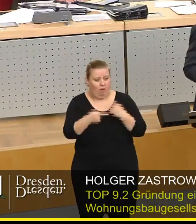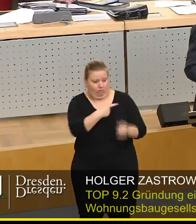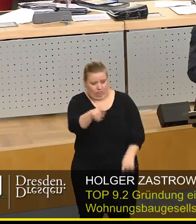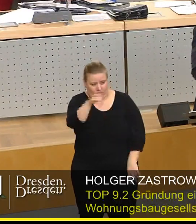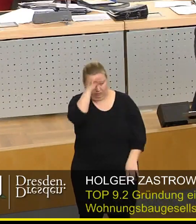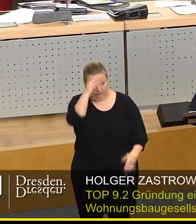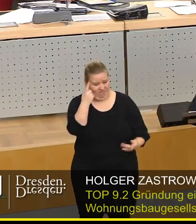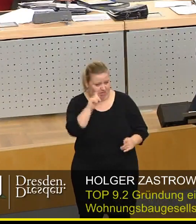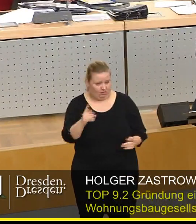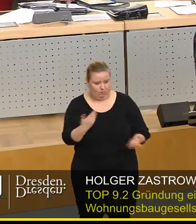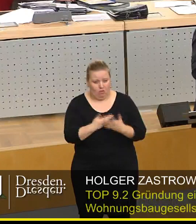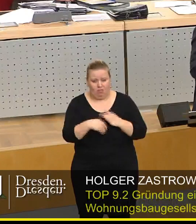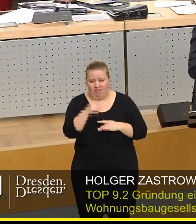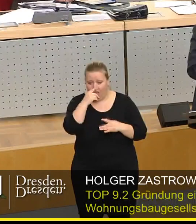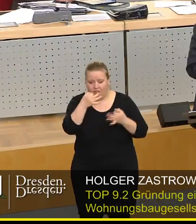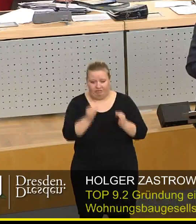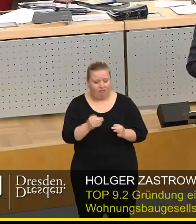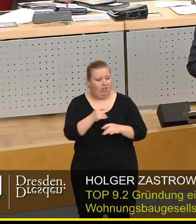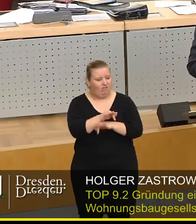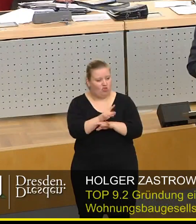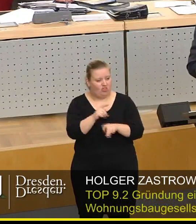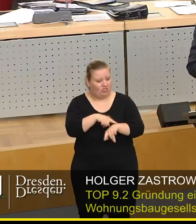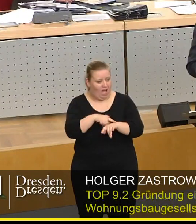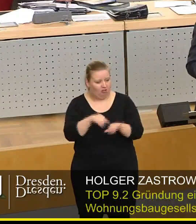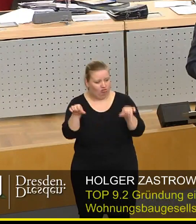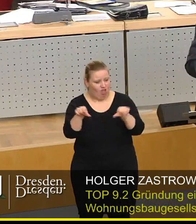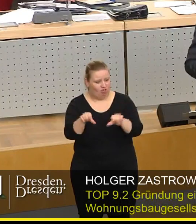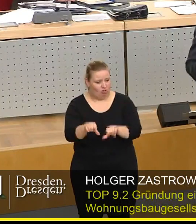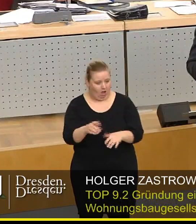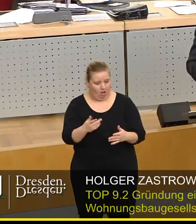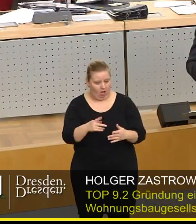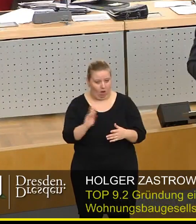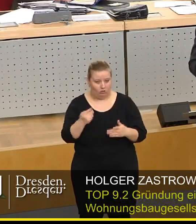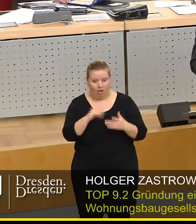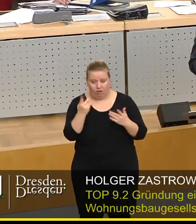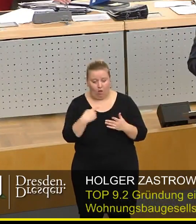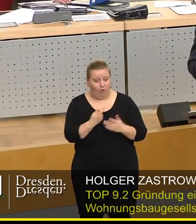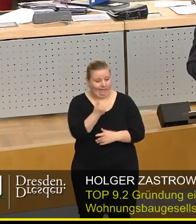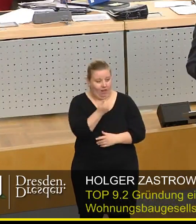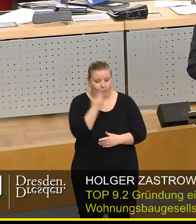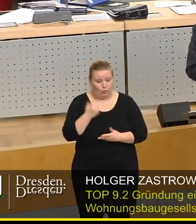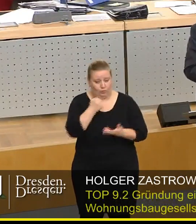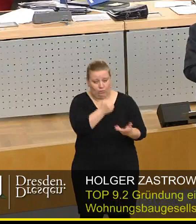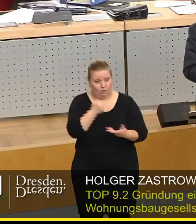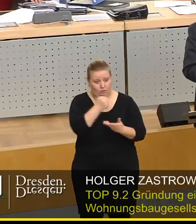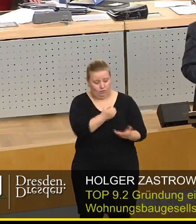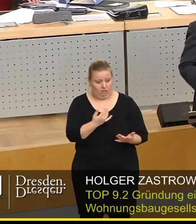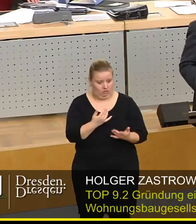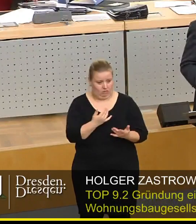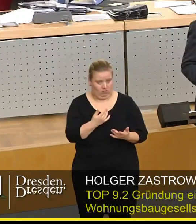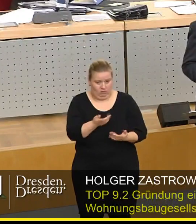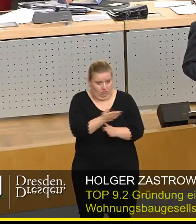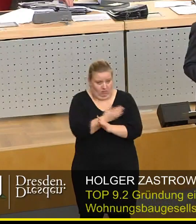fitten wird. Ob wir dann, wenn wir vielleicht auch mal schlechtere wirtschaftliche Zeiten erleben, es noch mal wieder anders ist und das Geld eben nicht mehr so fließt.